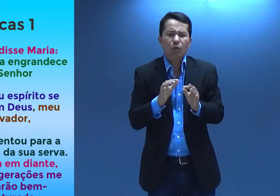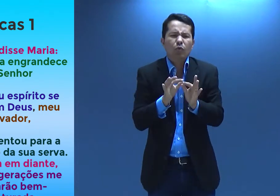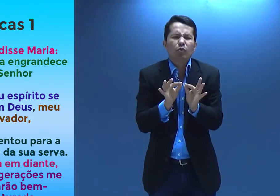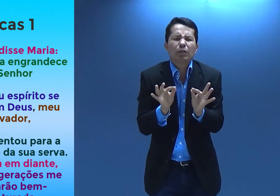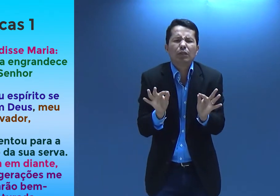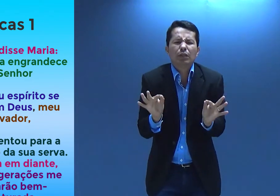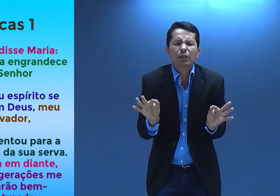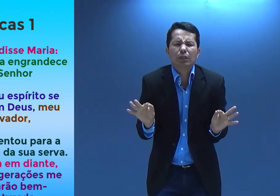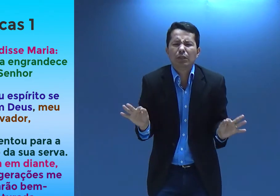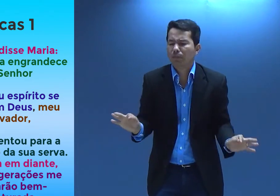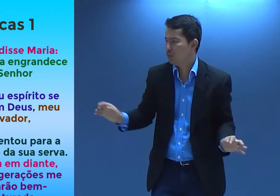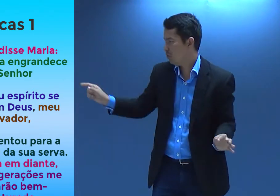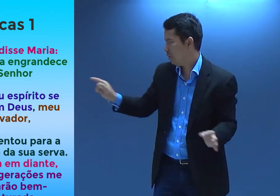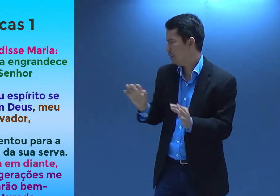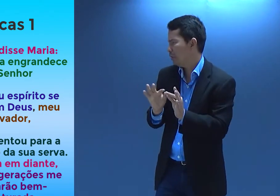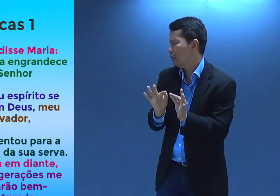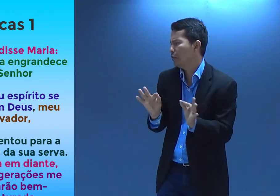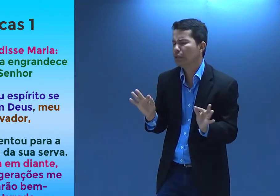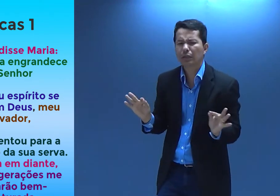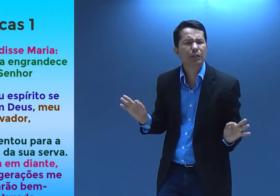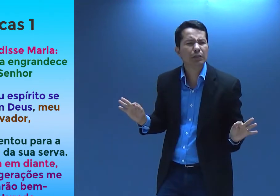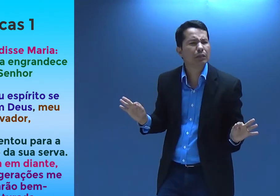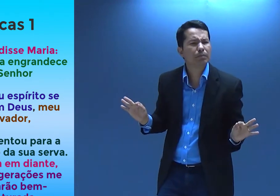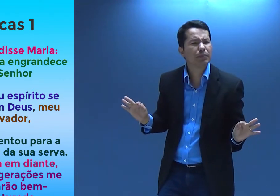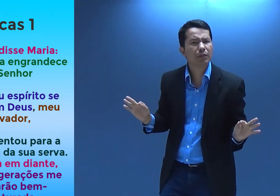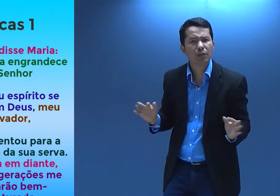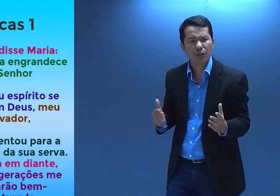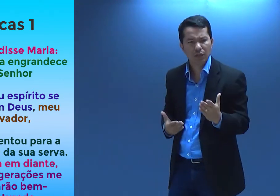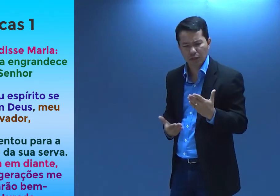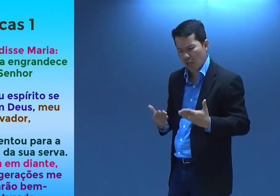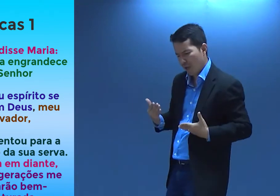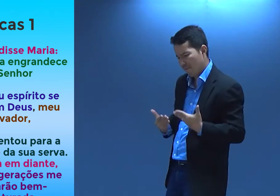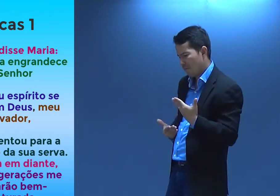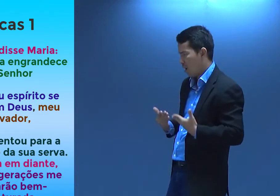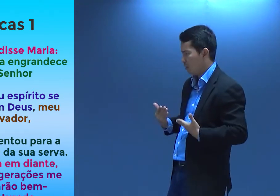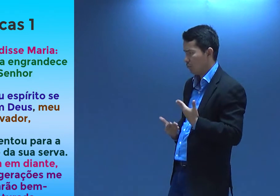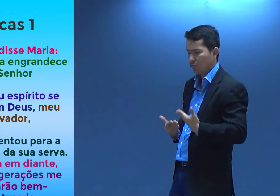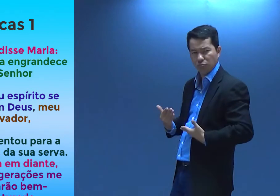Para a humildade. Da sua serva.